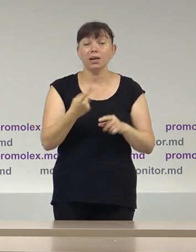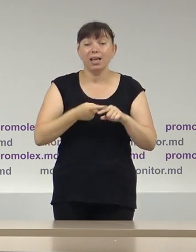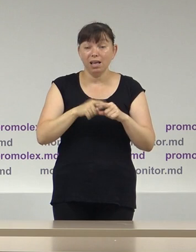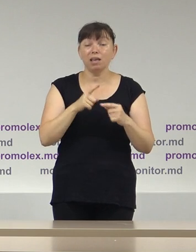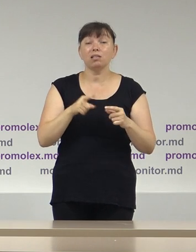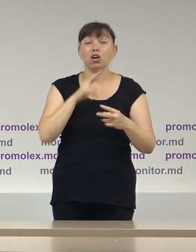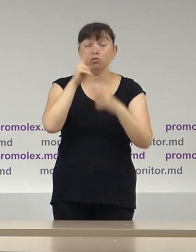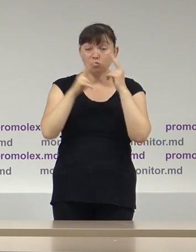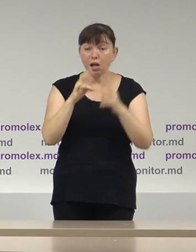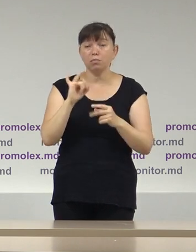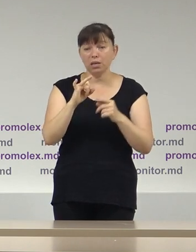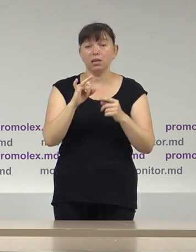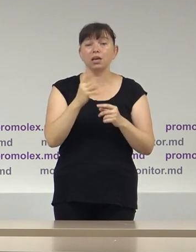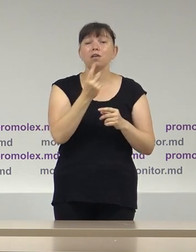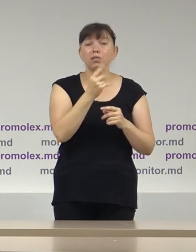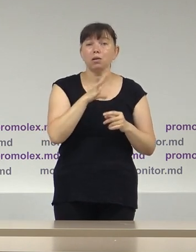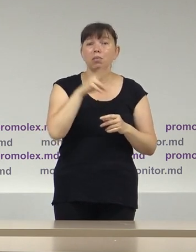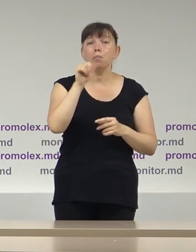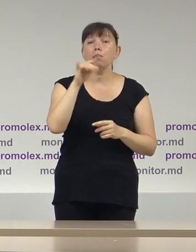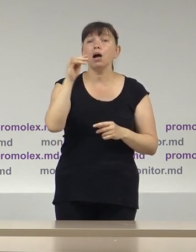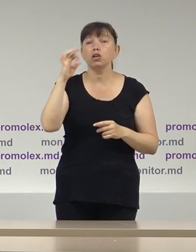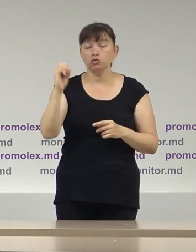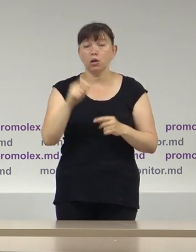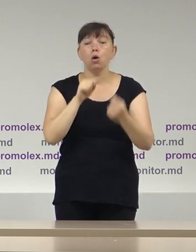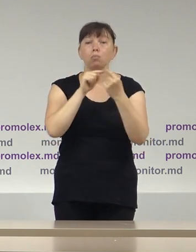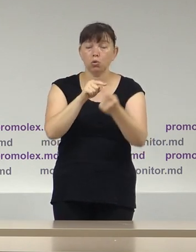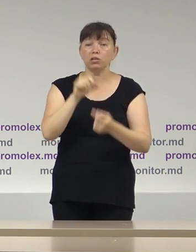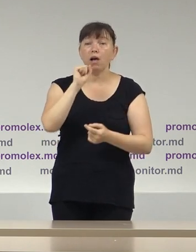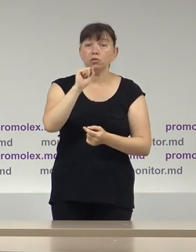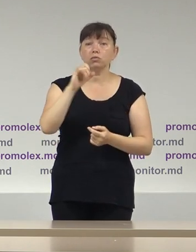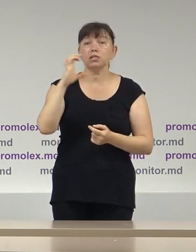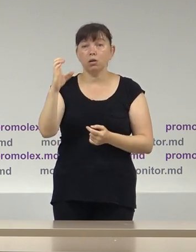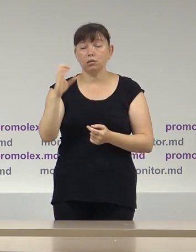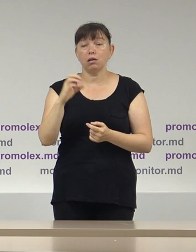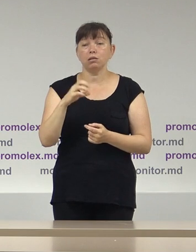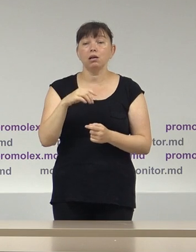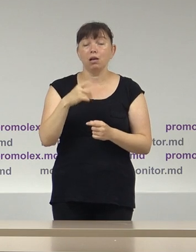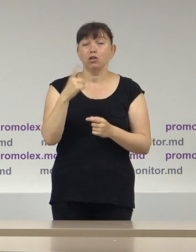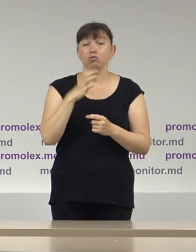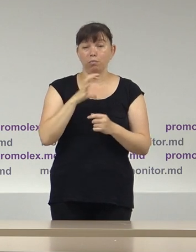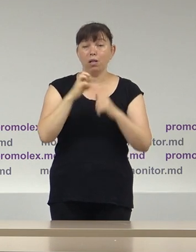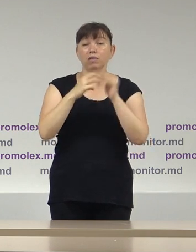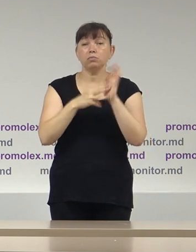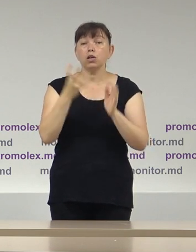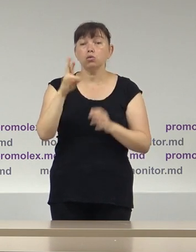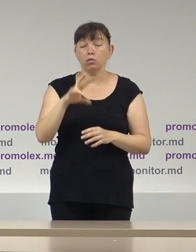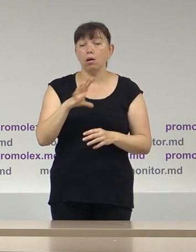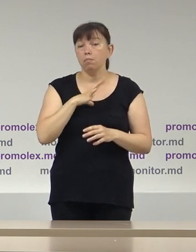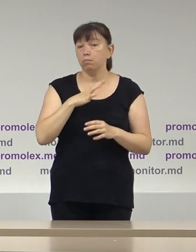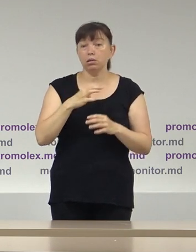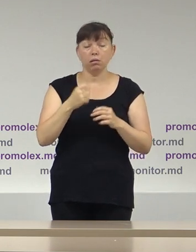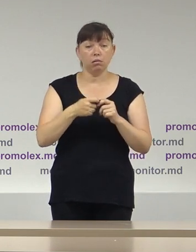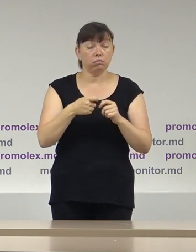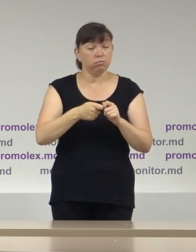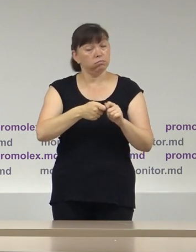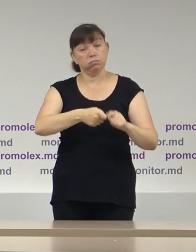contestații, dar și alte depuse de pace împotriva Partidului Acțiune și Solidaritate, încă la 18 iunie, a fost depășit substanțial terminul